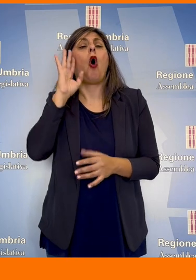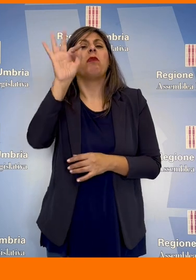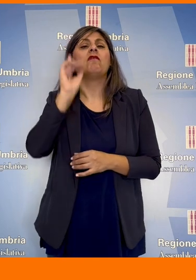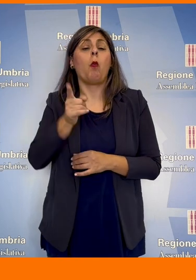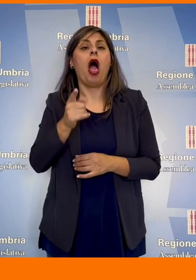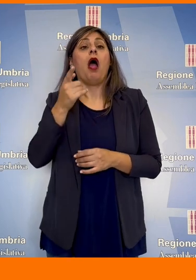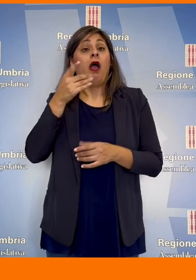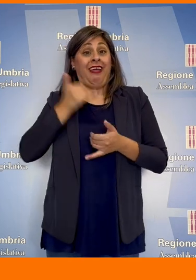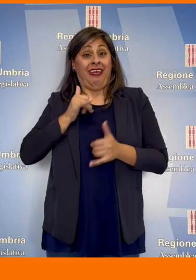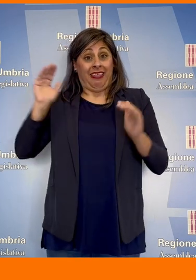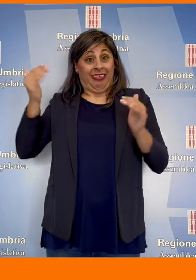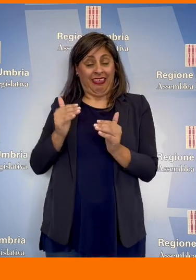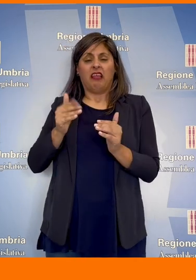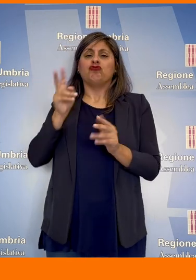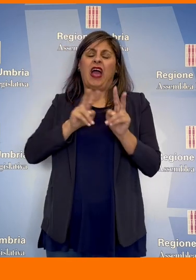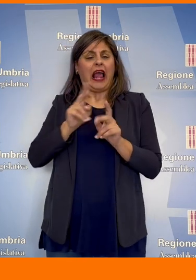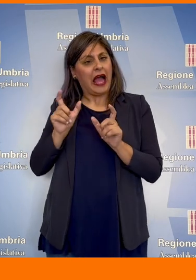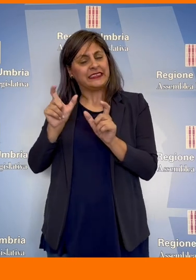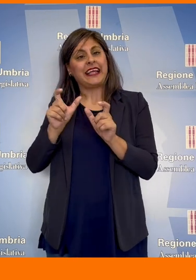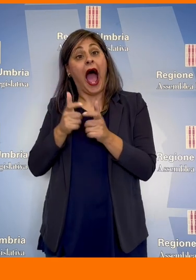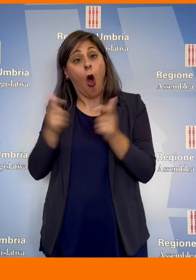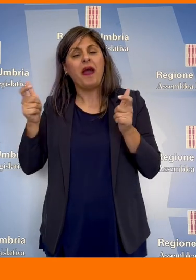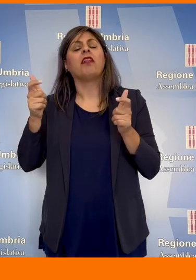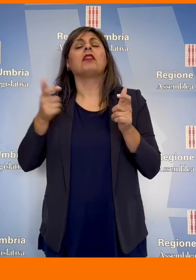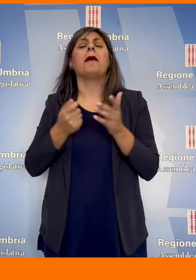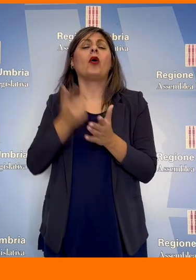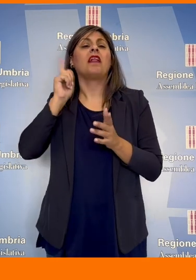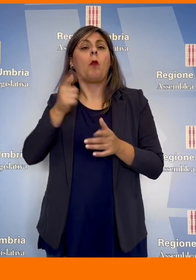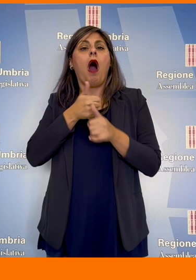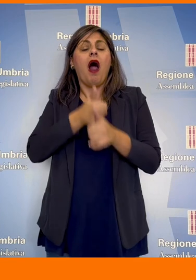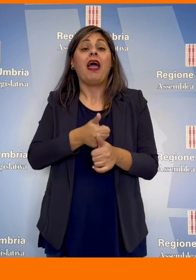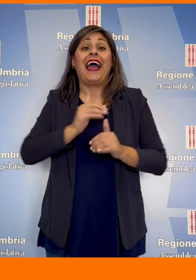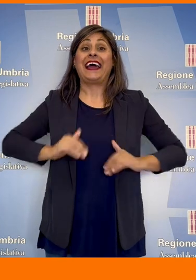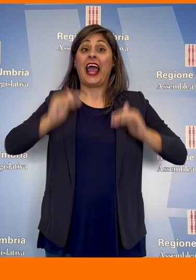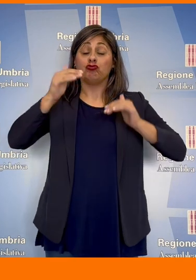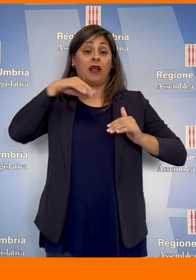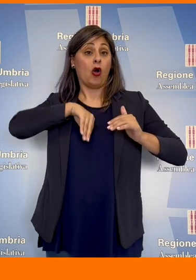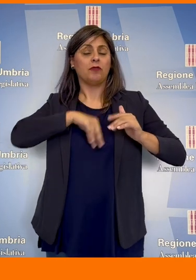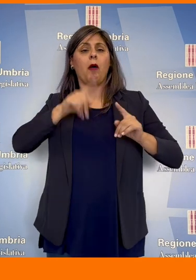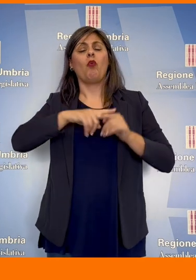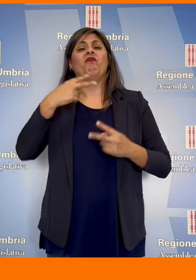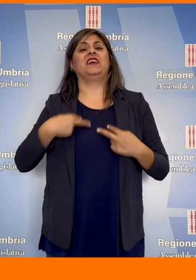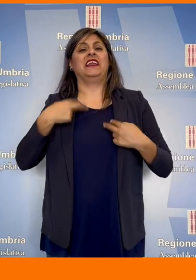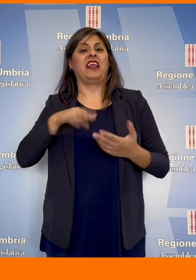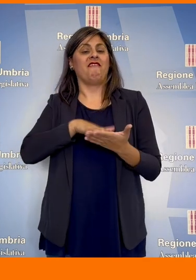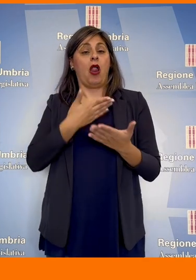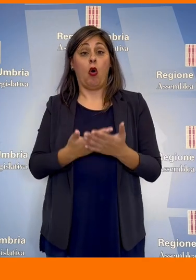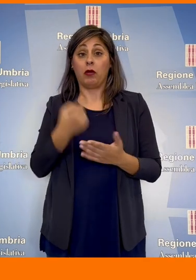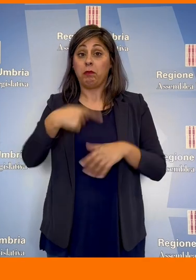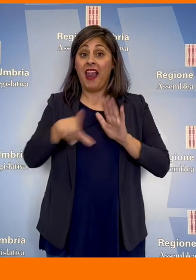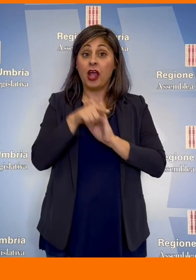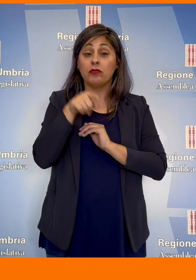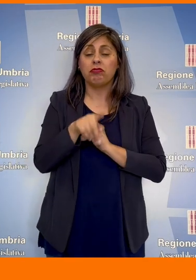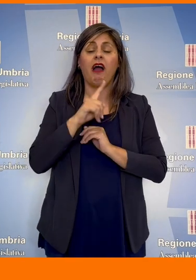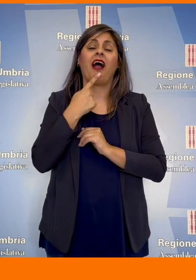la rotta con politiche sociali, con al centro la cultura della vita e la crescita consapevole. Questa legge, ha concluso la Presidente Pace,